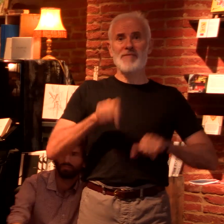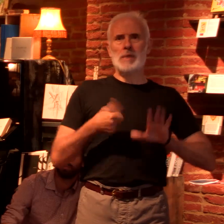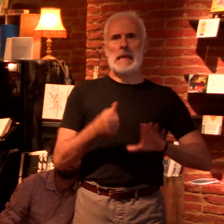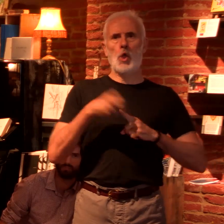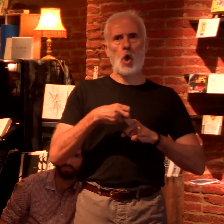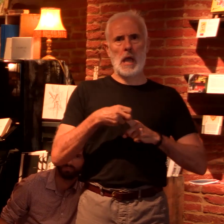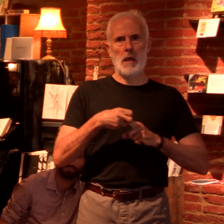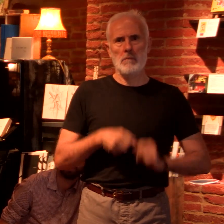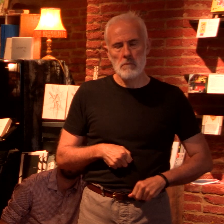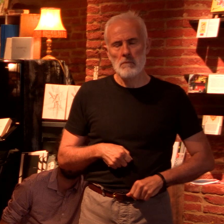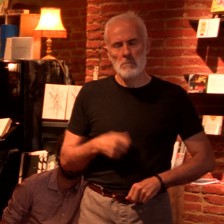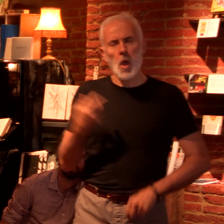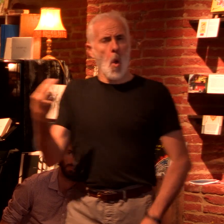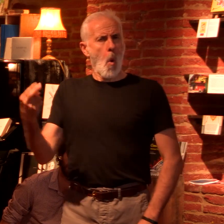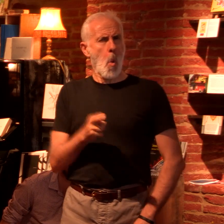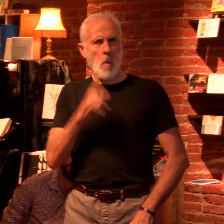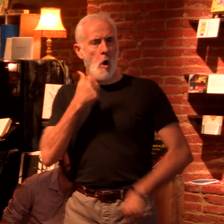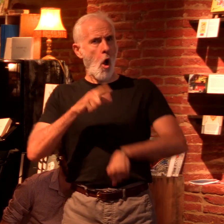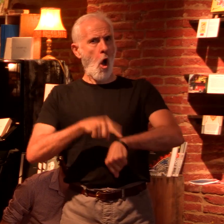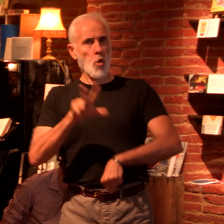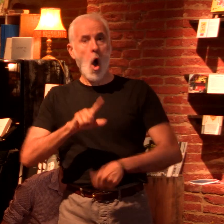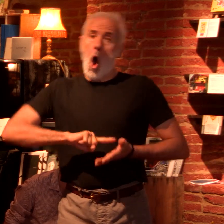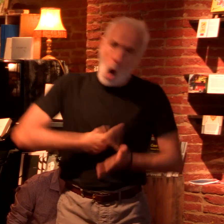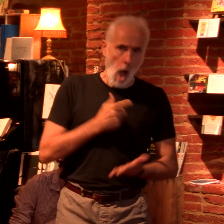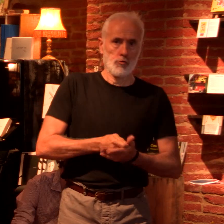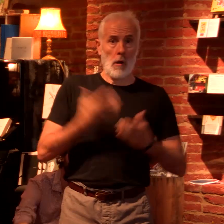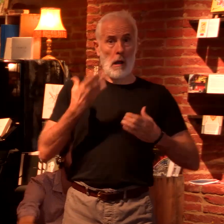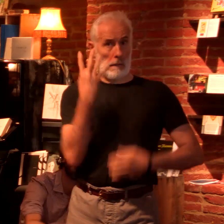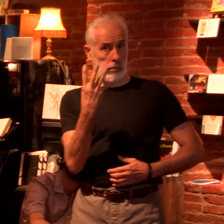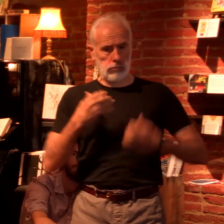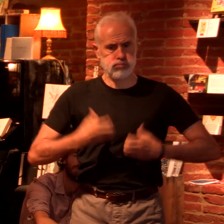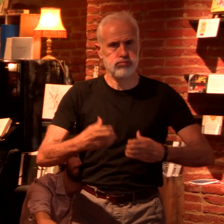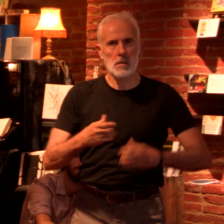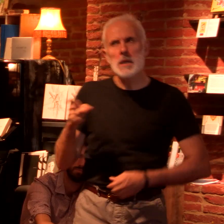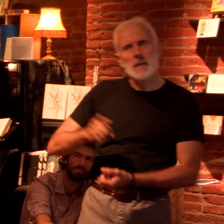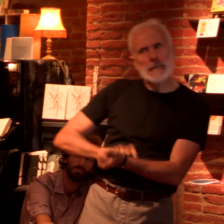qu'aux environs de 15h, en reprendre 4. Son niveau de stress quotidien,'est 8 x 8,6.